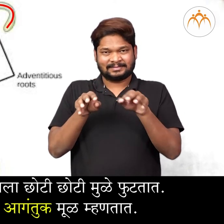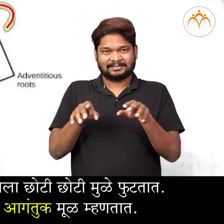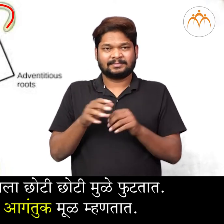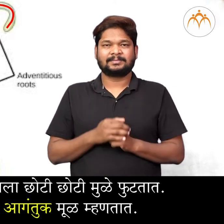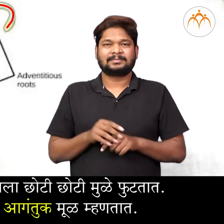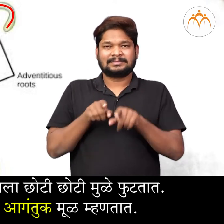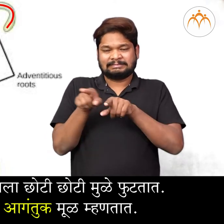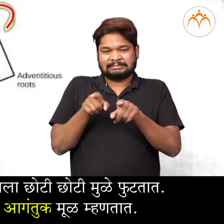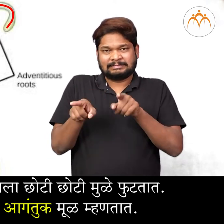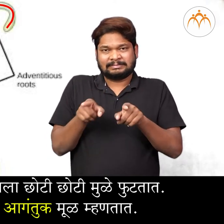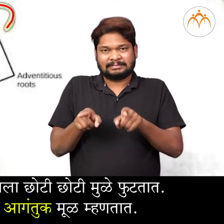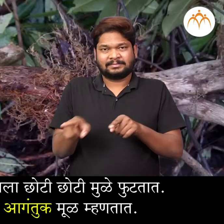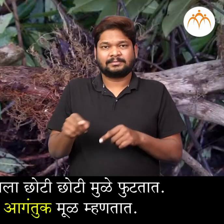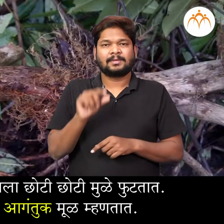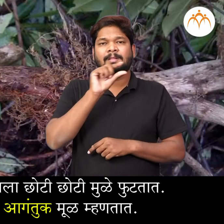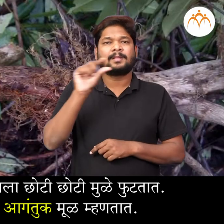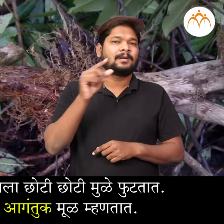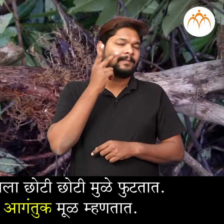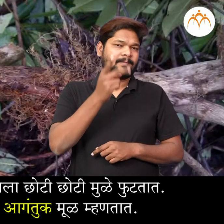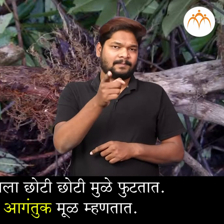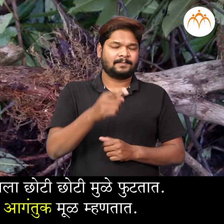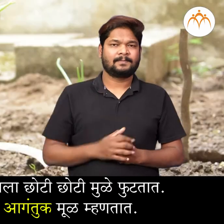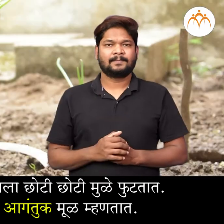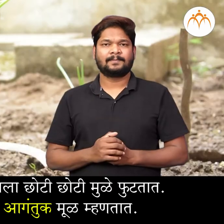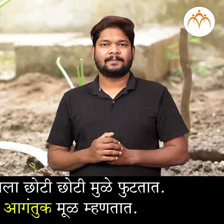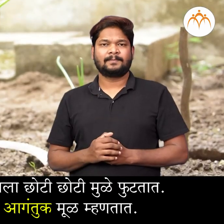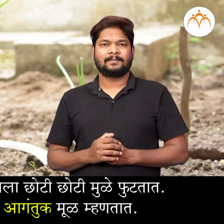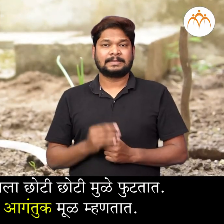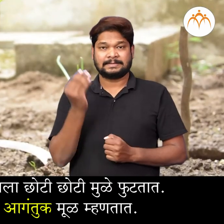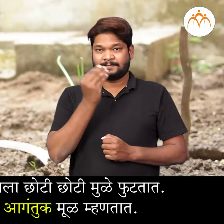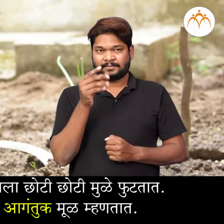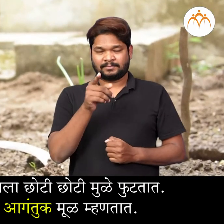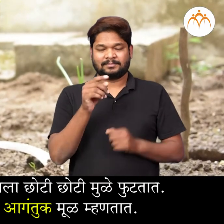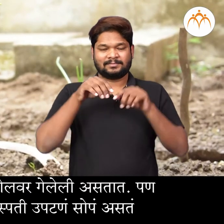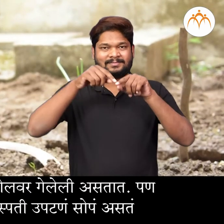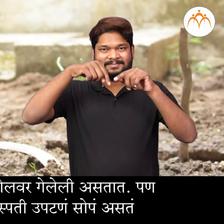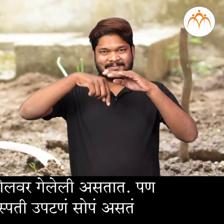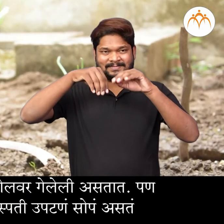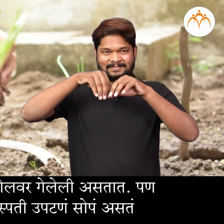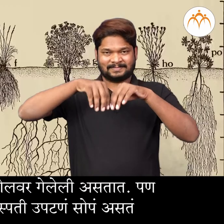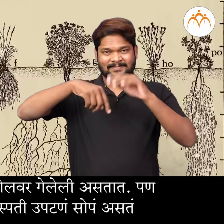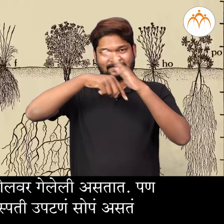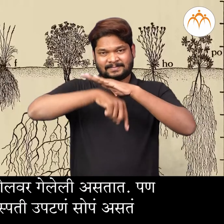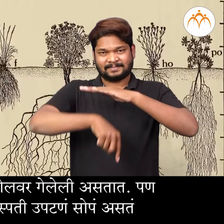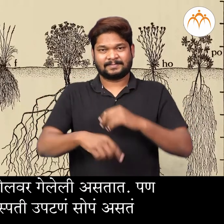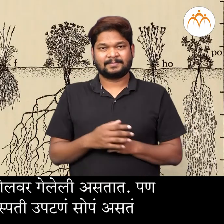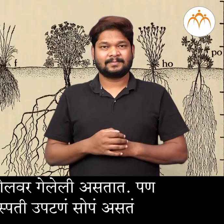फुट्टात। तैंना तंतुमाई किवा आगंतुक मुड मन्टात। काही मुडे जमिनी त्खोलुवर गेलिले अस्तात।